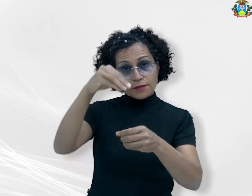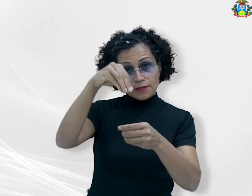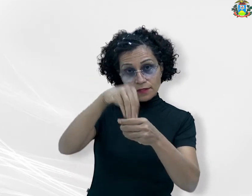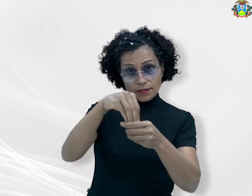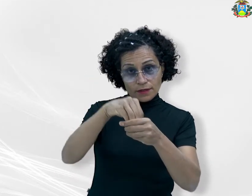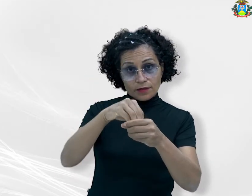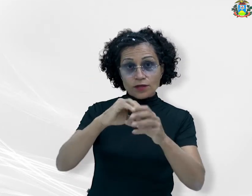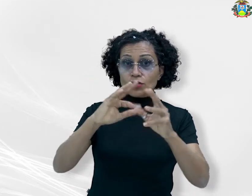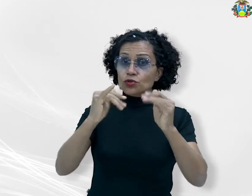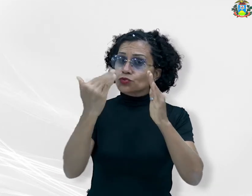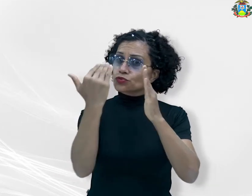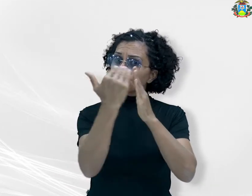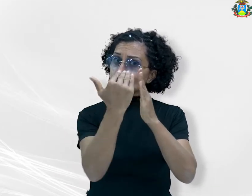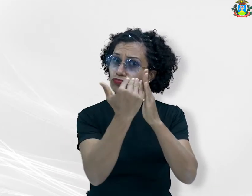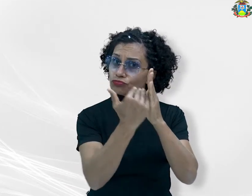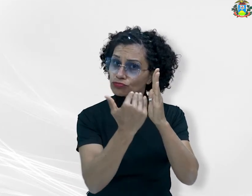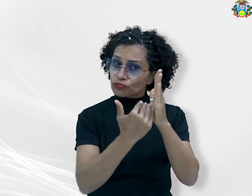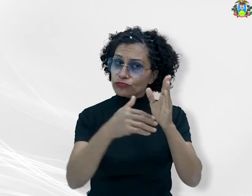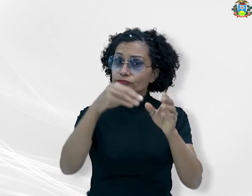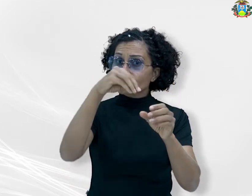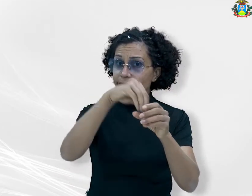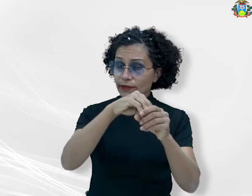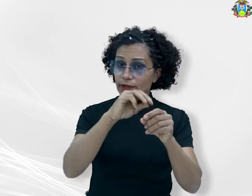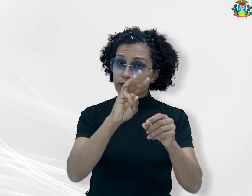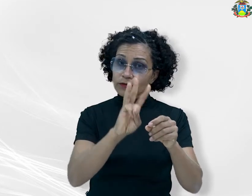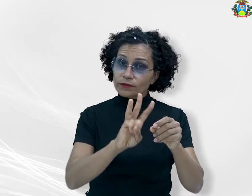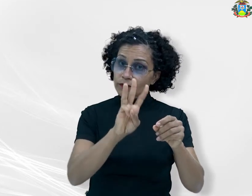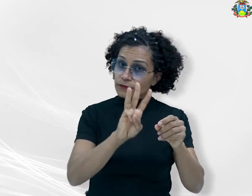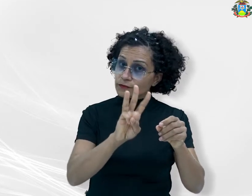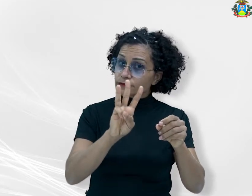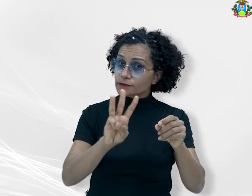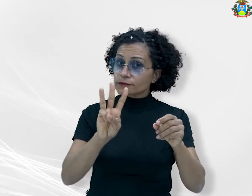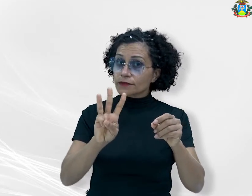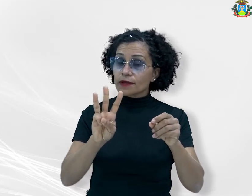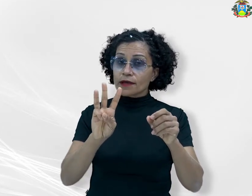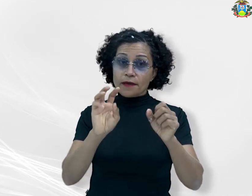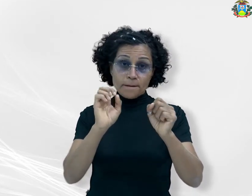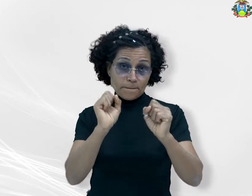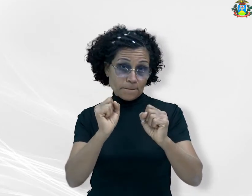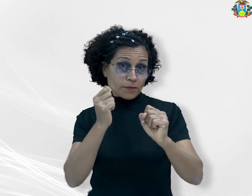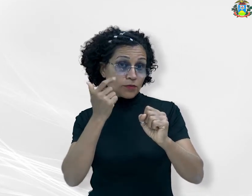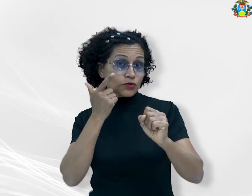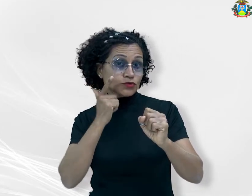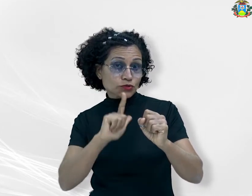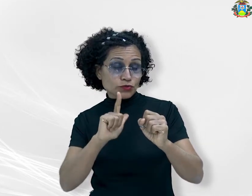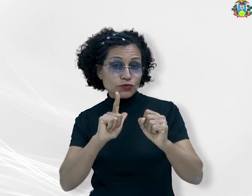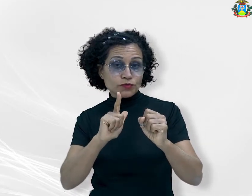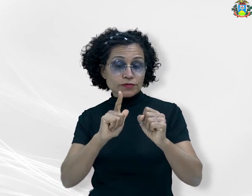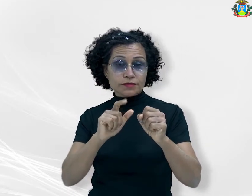-8113, 99271-0792 ou